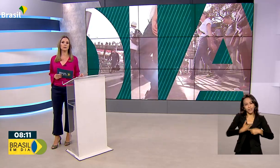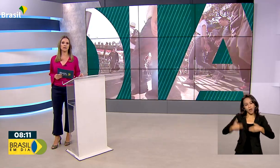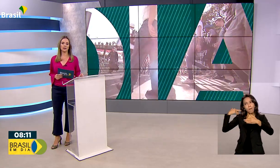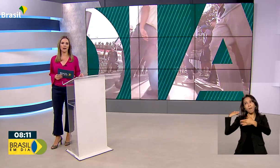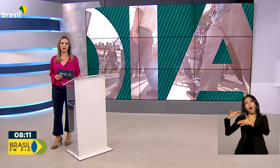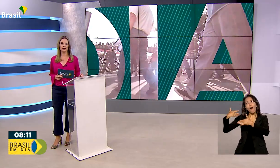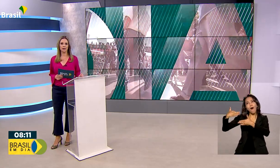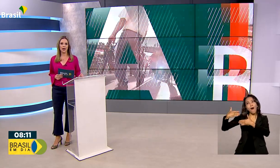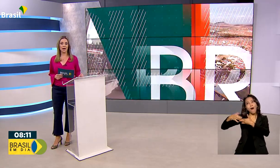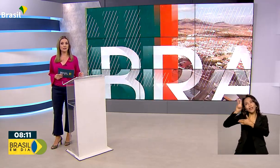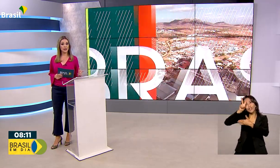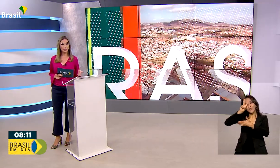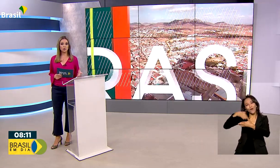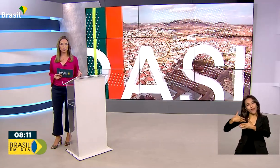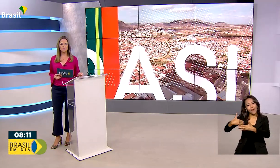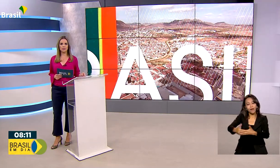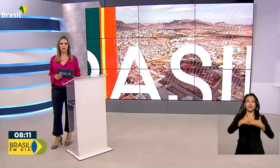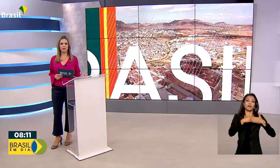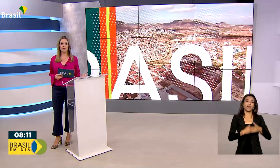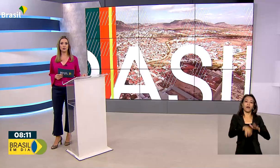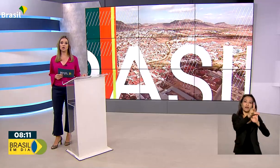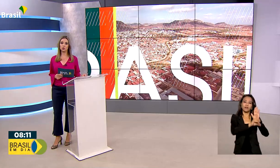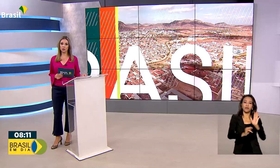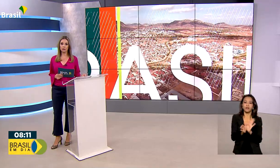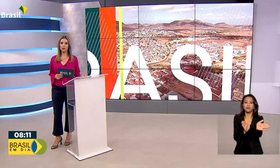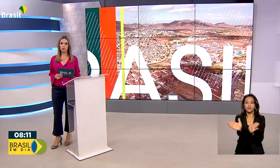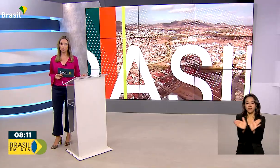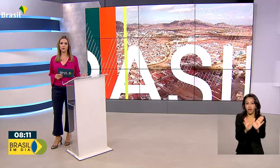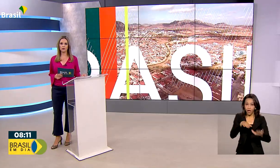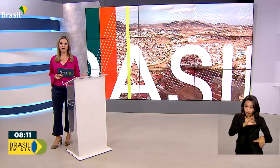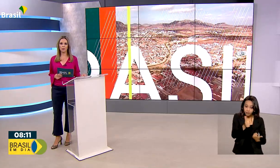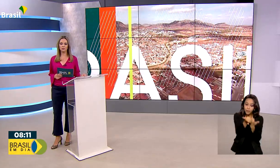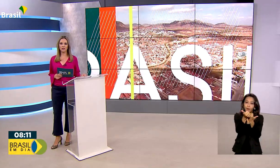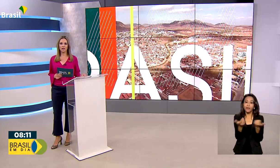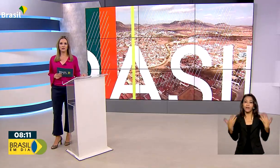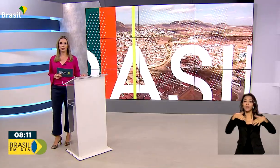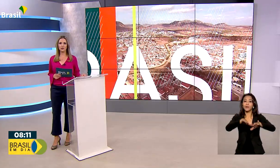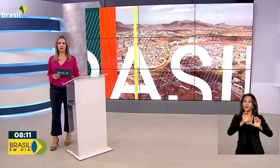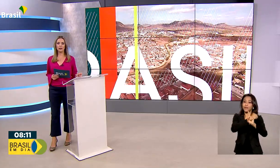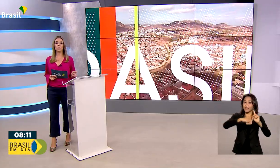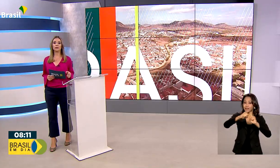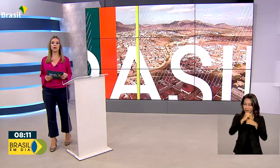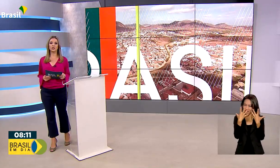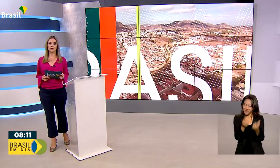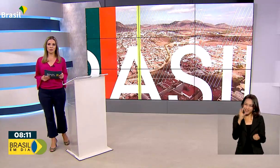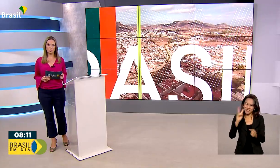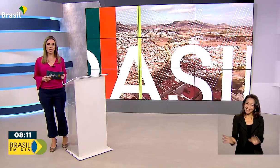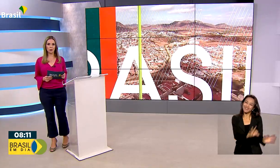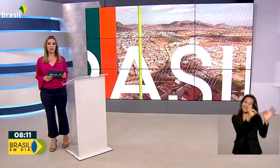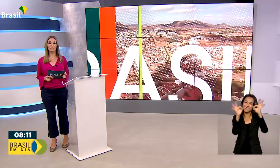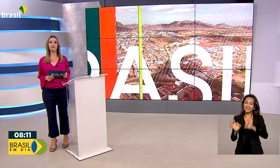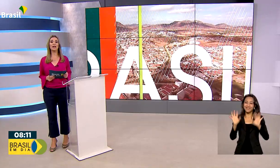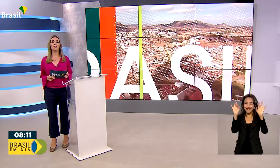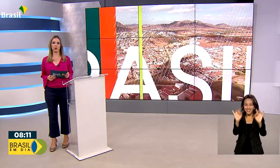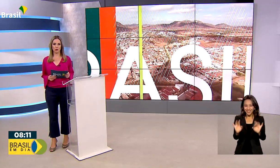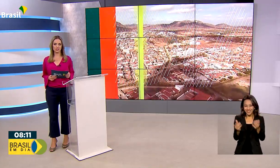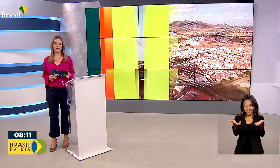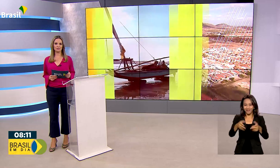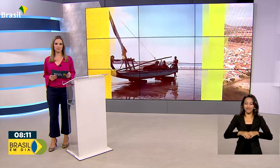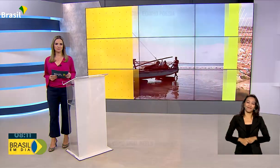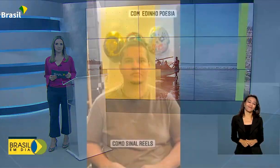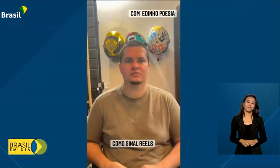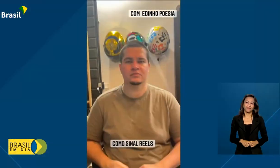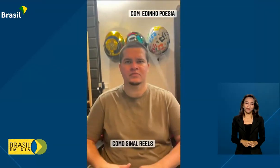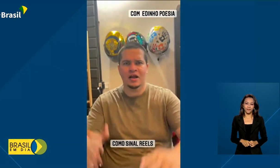da história brasileira. As leis de acessibilidade ajudam na inclusão social. Vamos ver na reportagem especial da Flávia